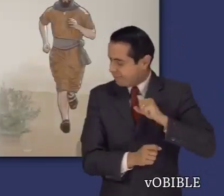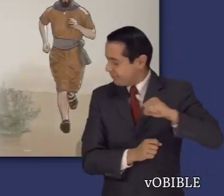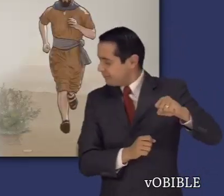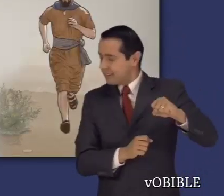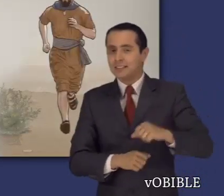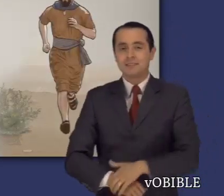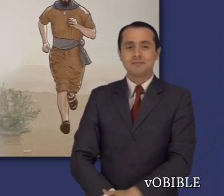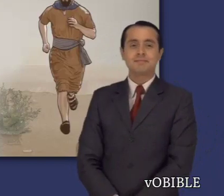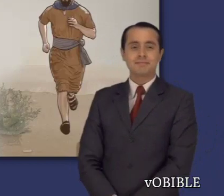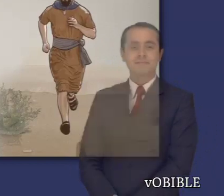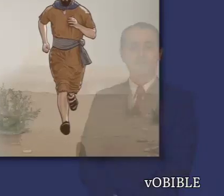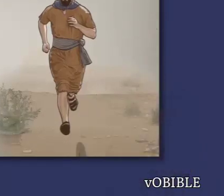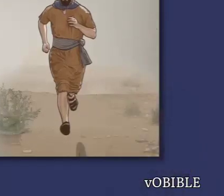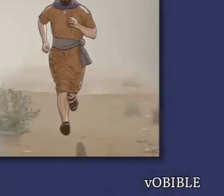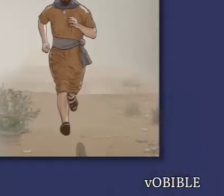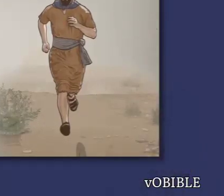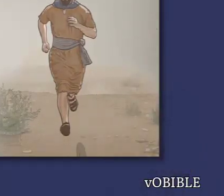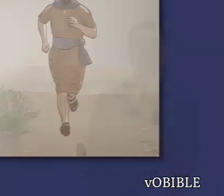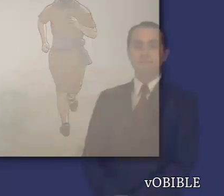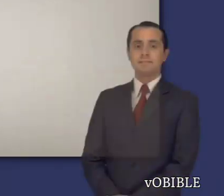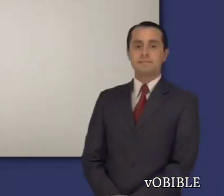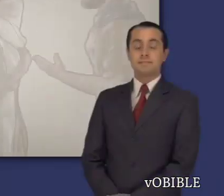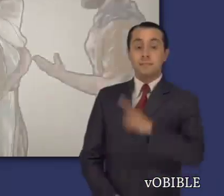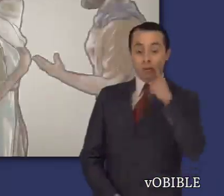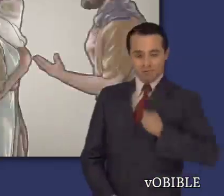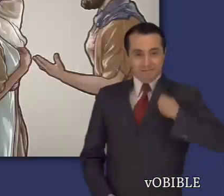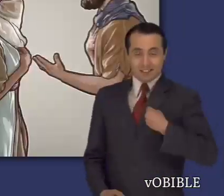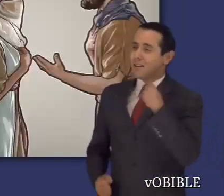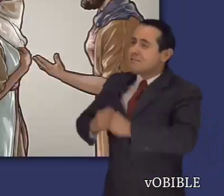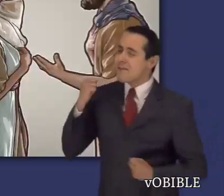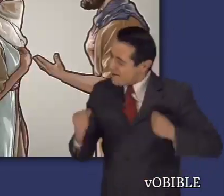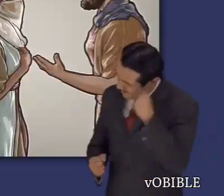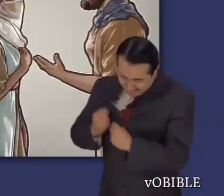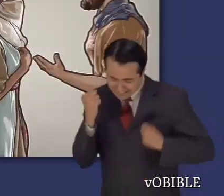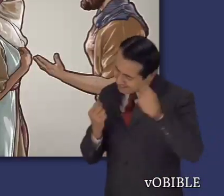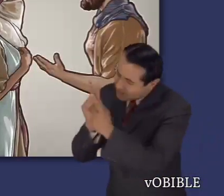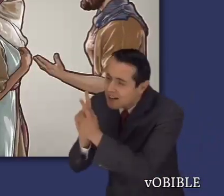El pastor la sigue hasta Jerusalén y la anima con tiernas expresiones de cariño.